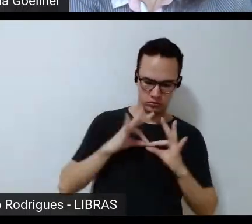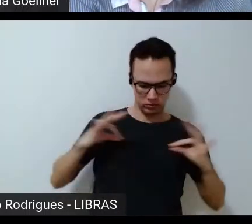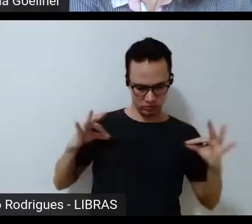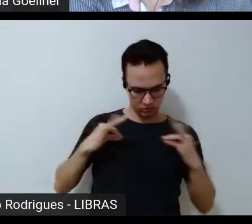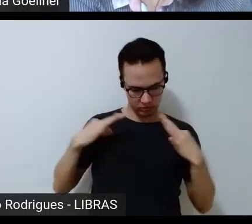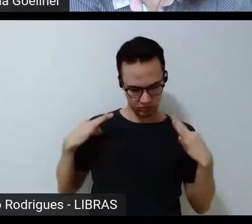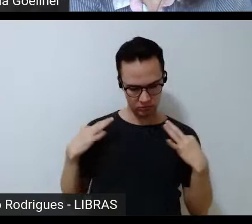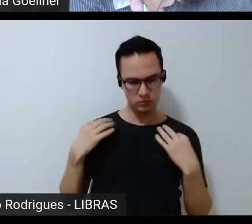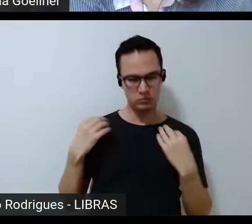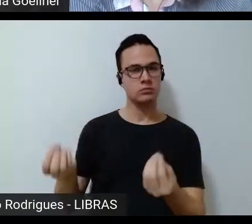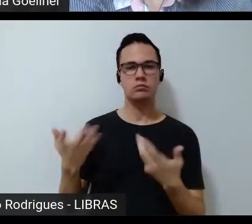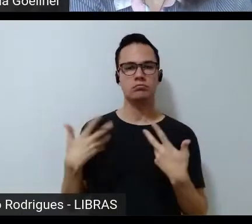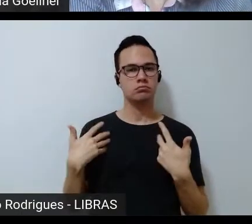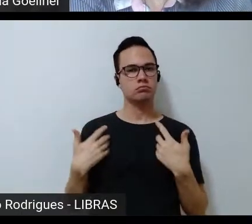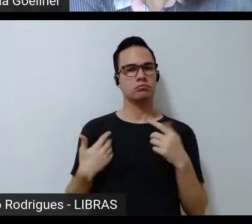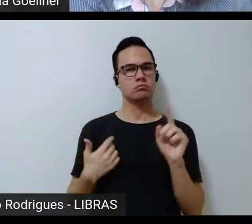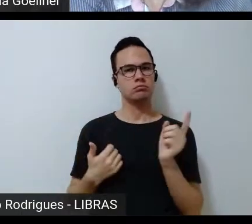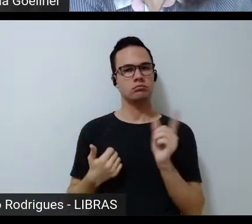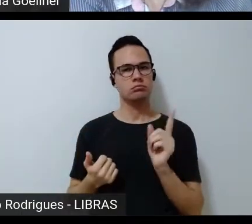devolveram nenhum resultado